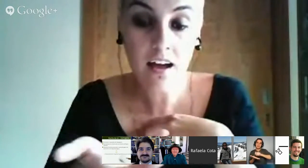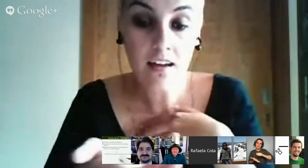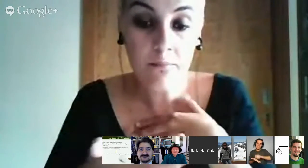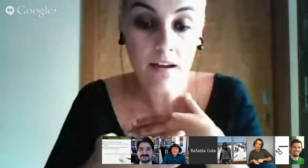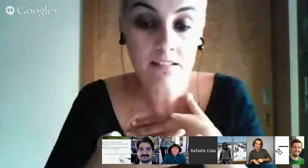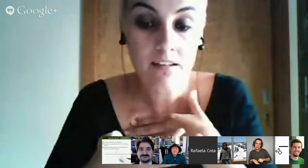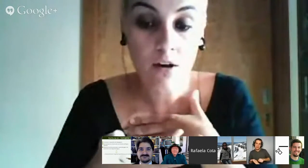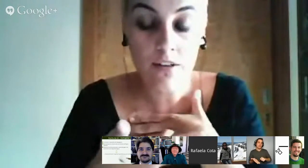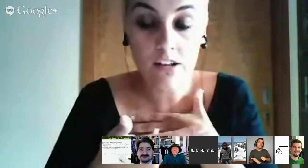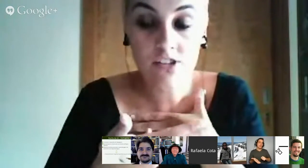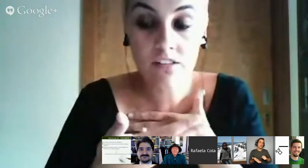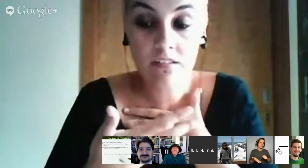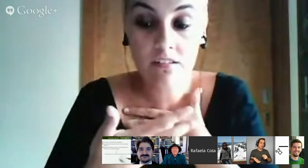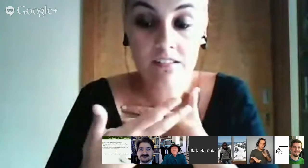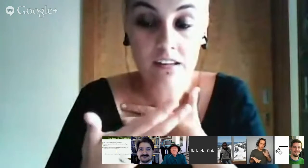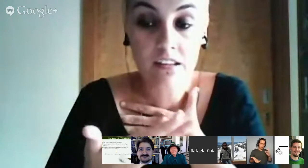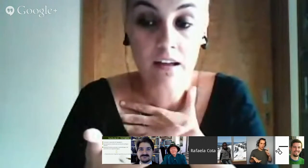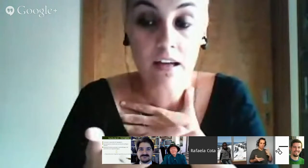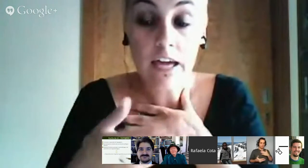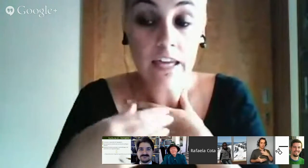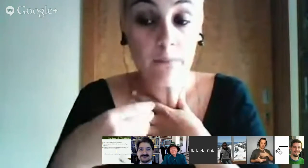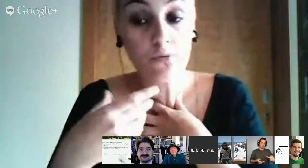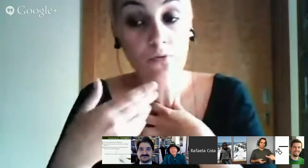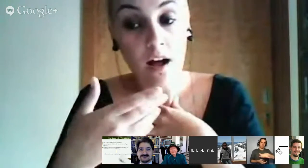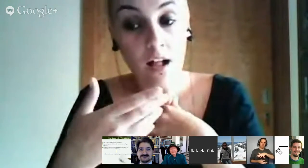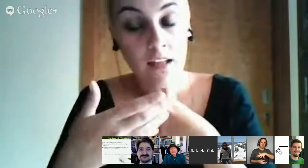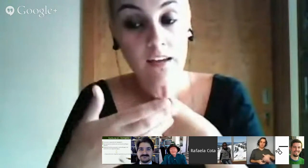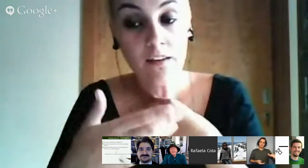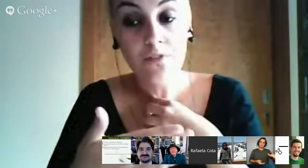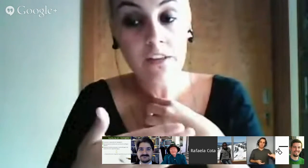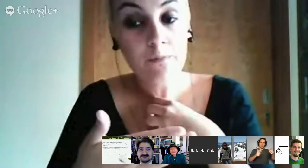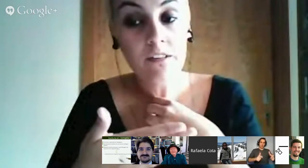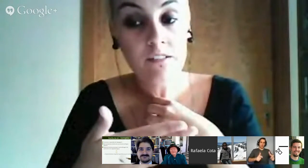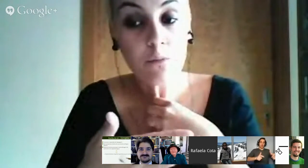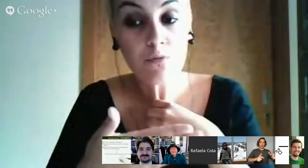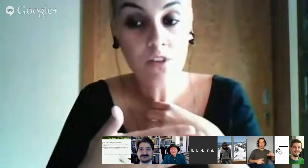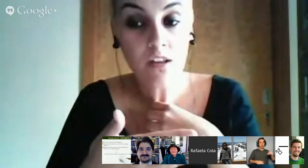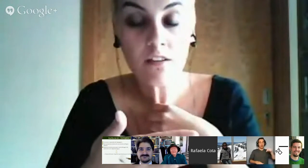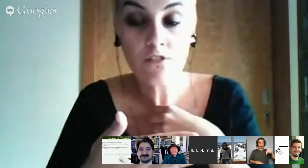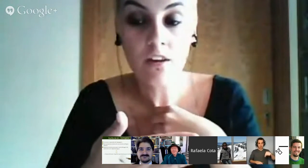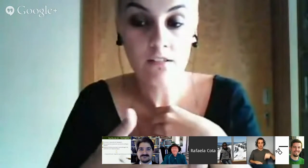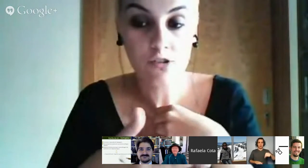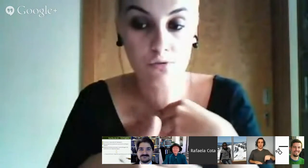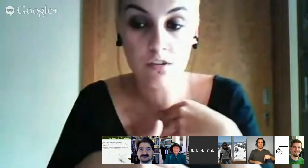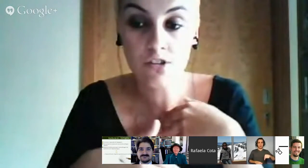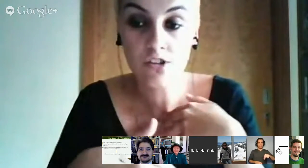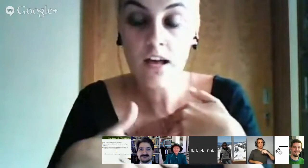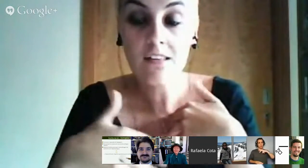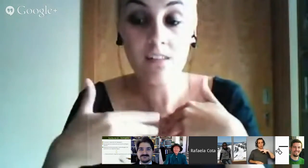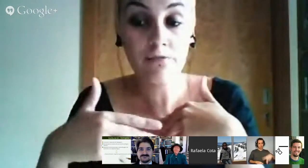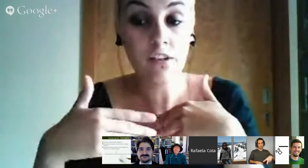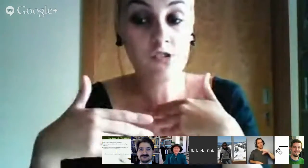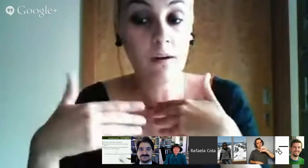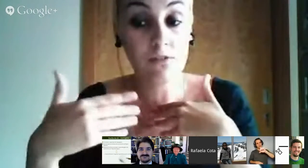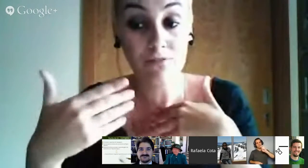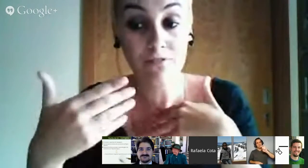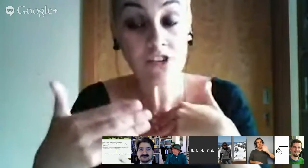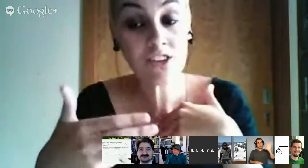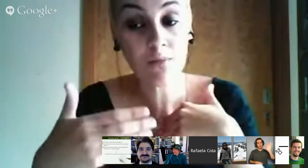imersa, onde ela esteve inserida. E em Portugal, em que 95% das crianças surdas são filhos de pais ouvintes, esta